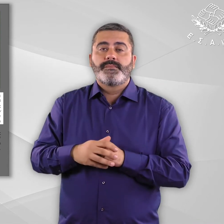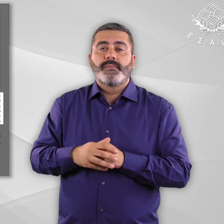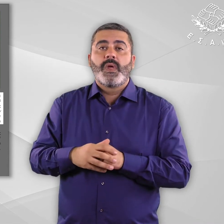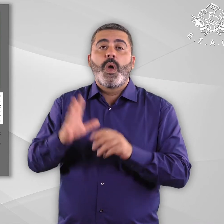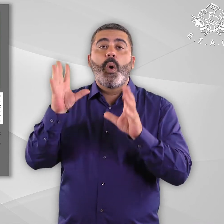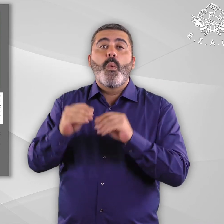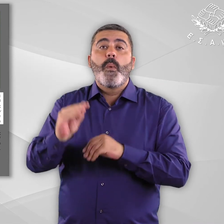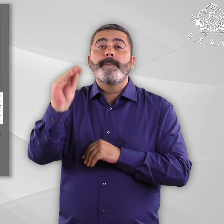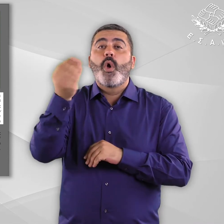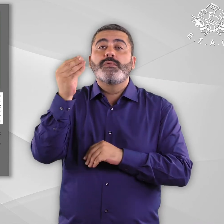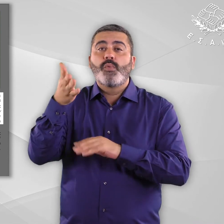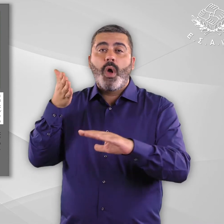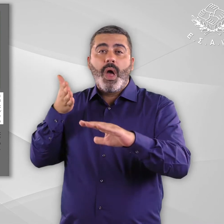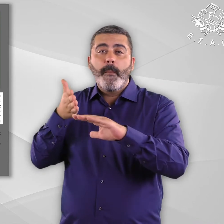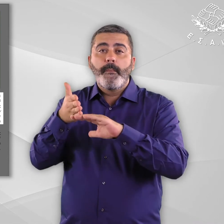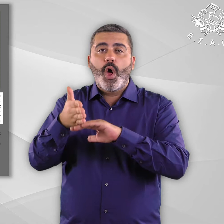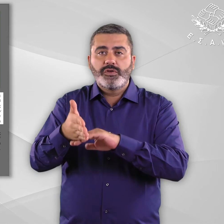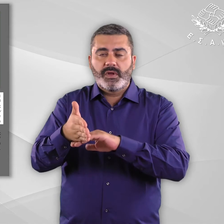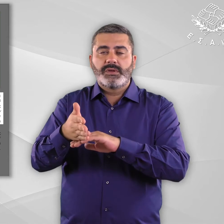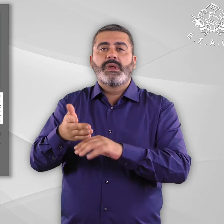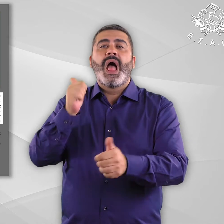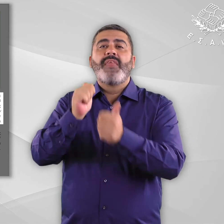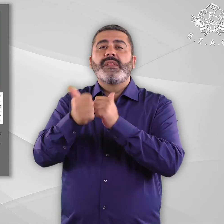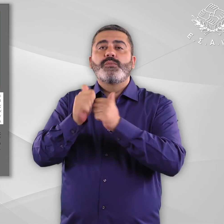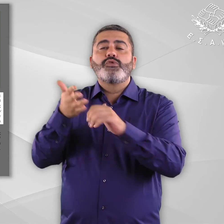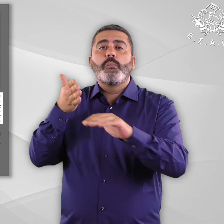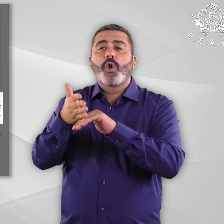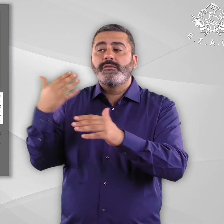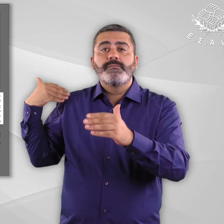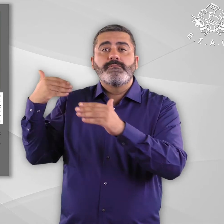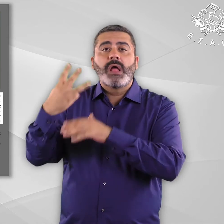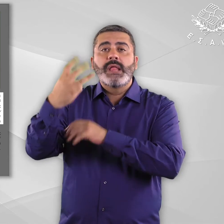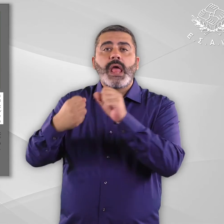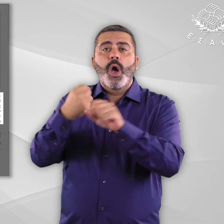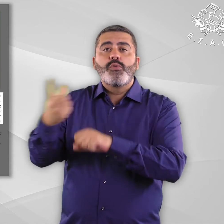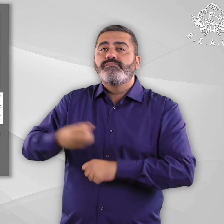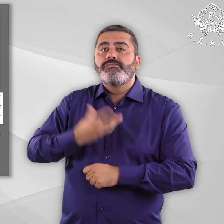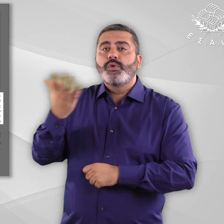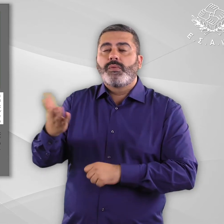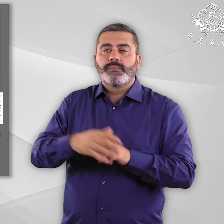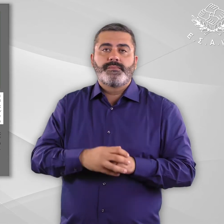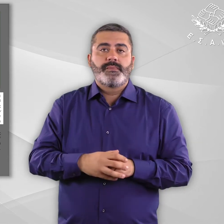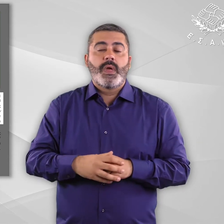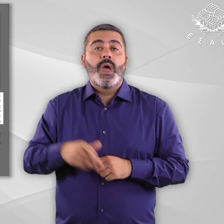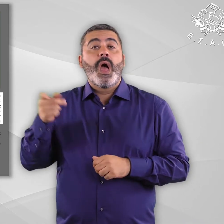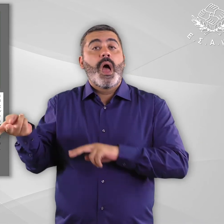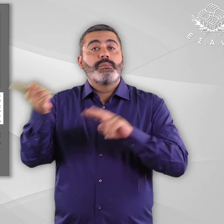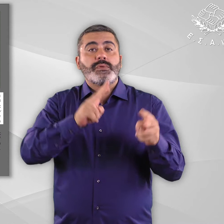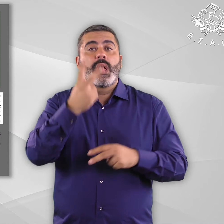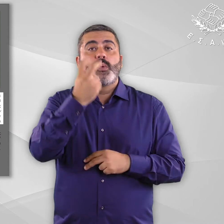πολιτισμό και τον εθλητισμό τα τελευταία τρία χρόνια κλείνοντα εισαγωγικά, το 28,4% των ερωτώμενων δήλωσε πώς